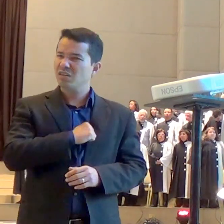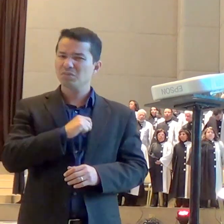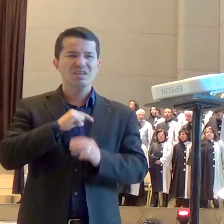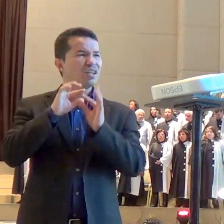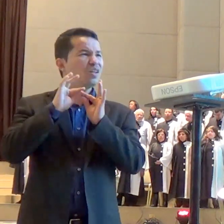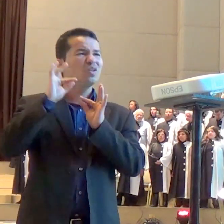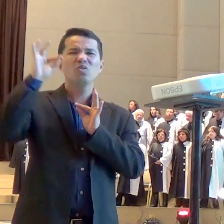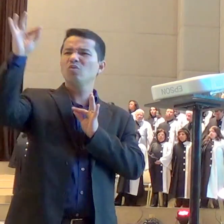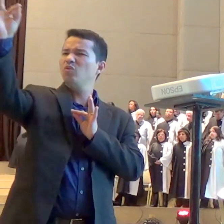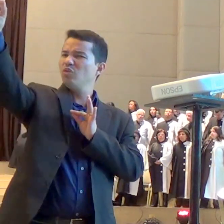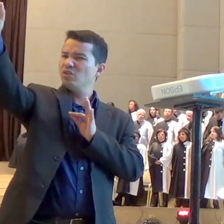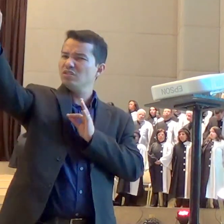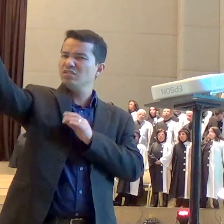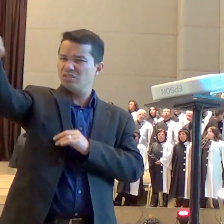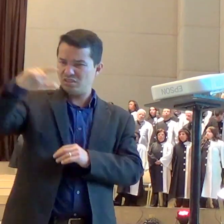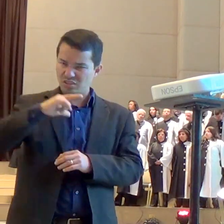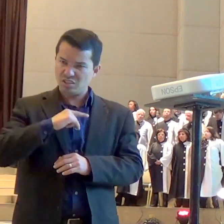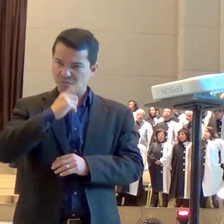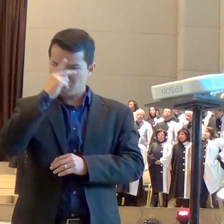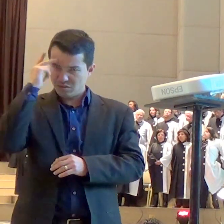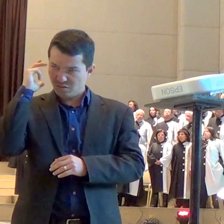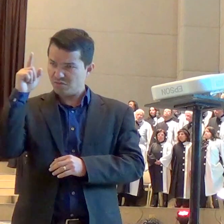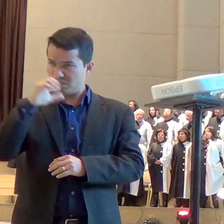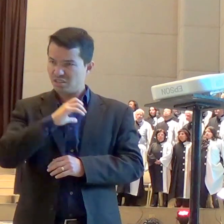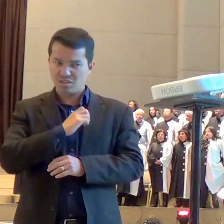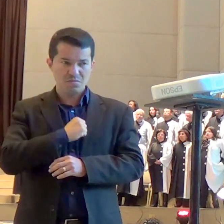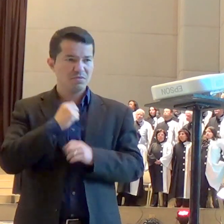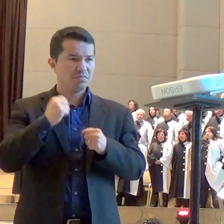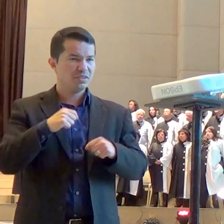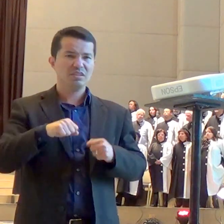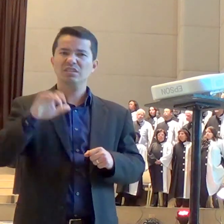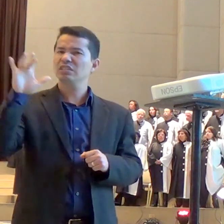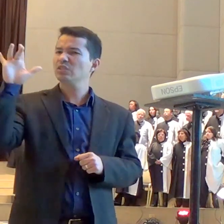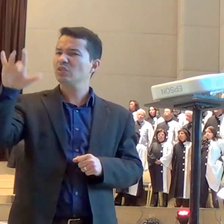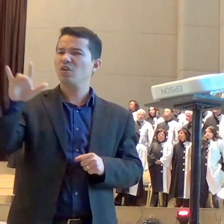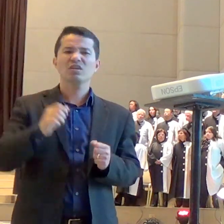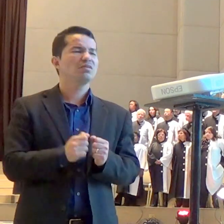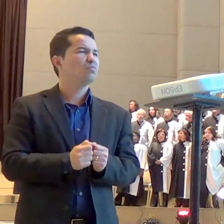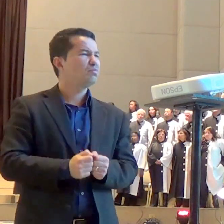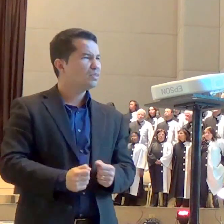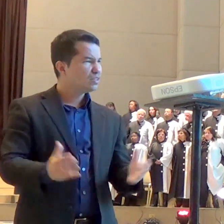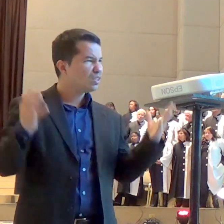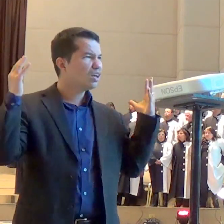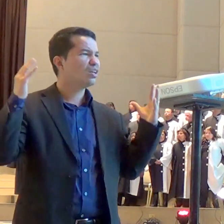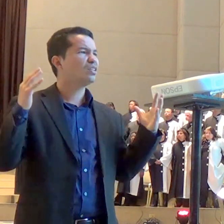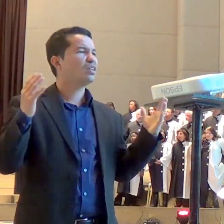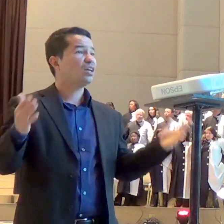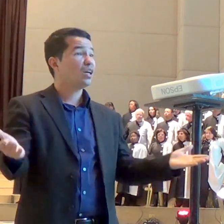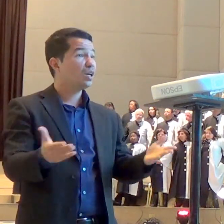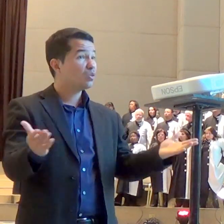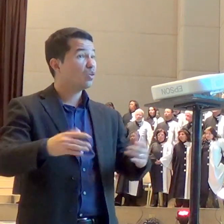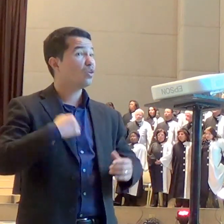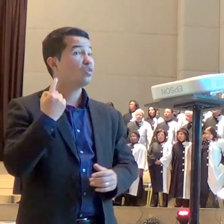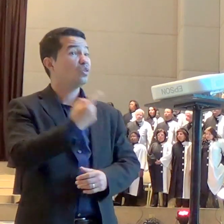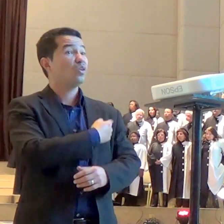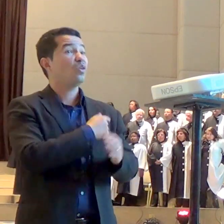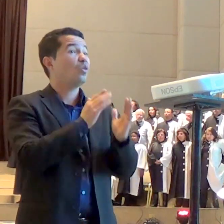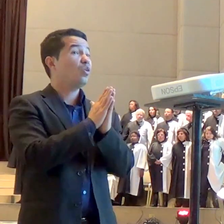de Deus de algum toque do Senhor tem então nós vamos pedir para o Pai do Céu que esses anjos que estão